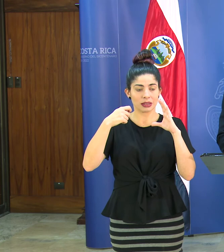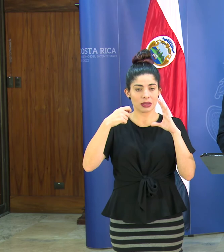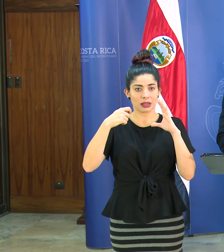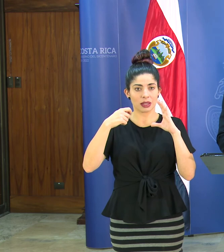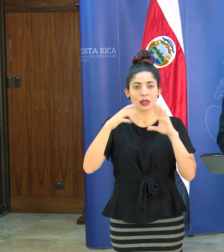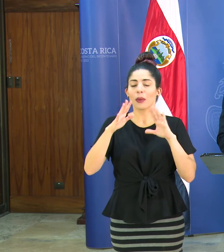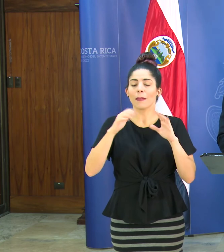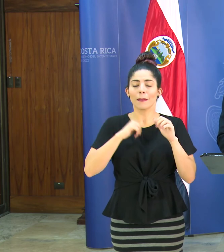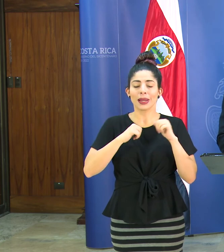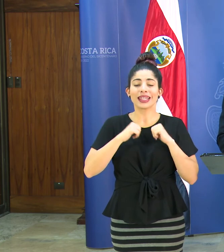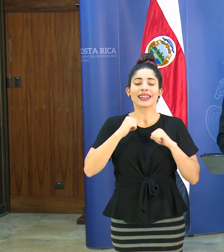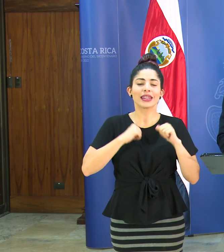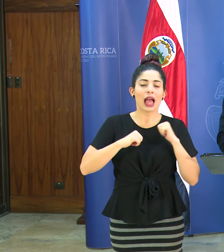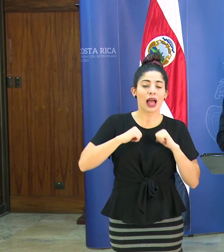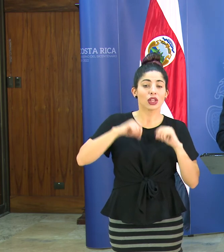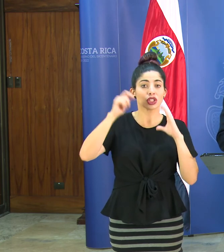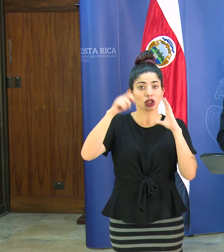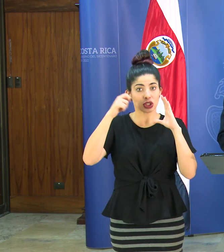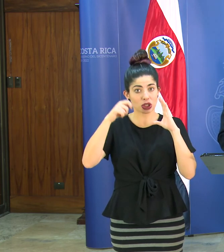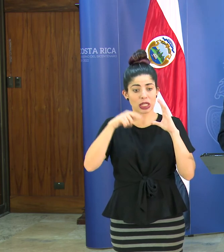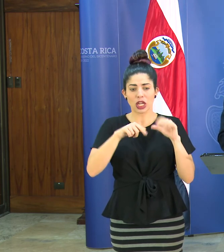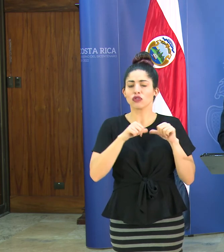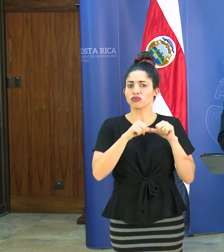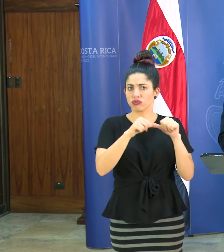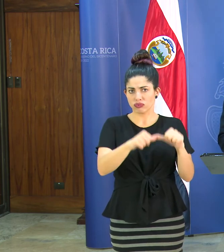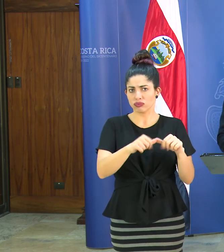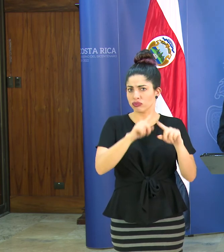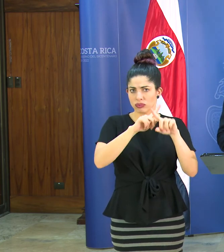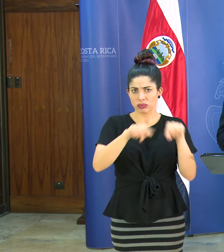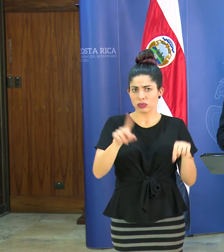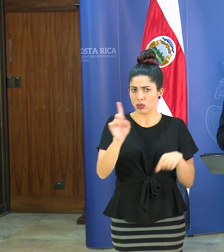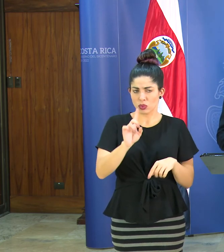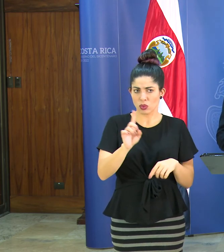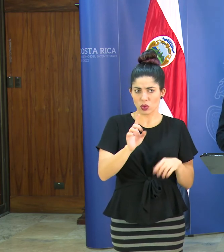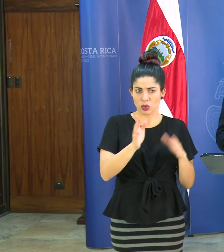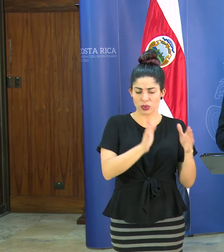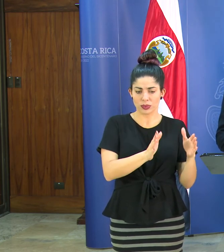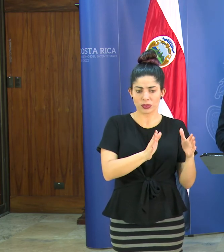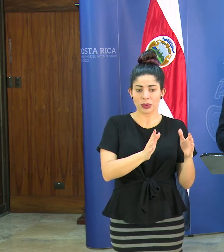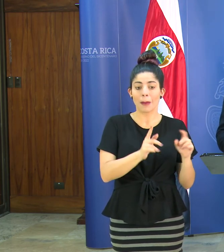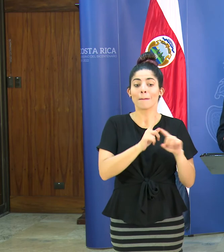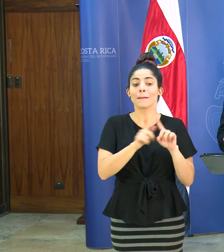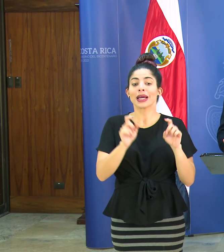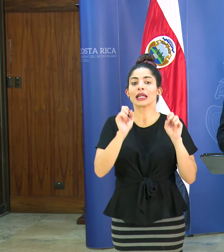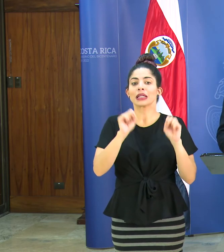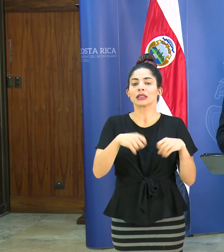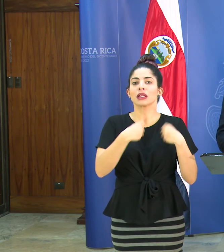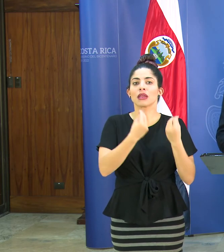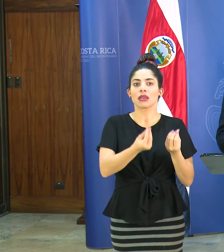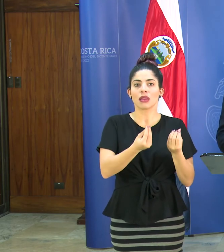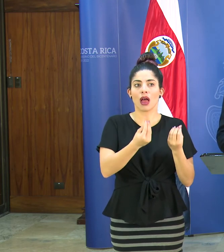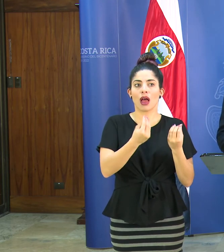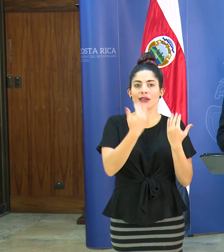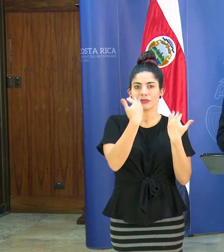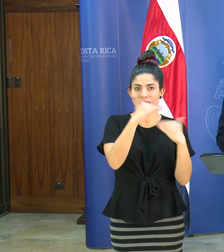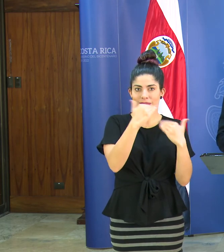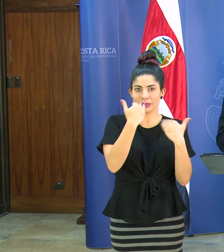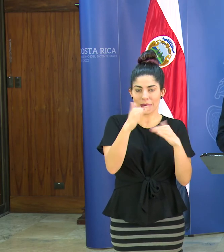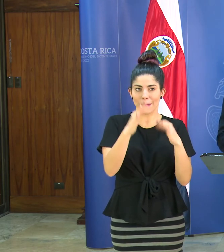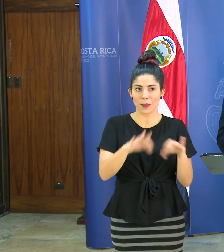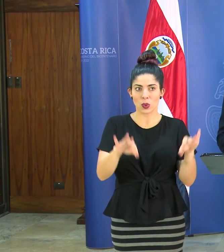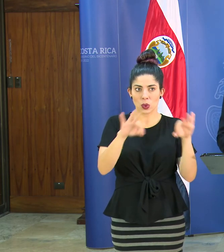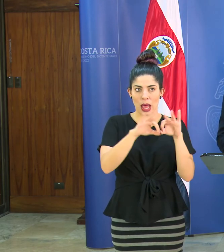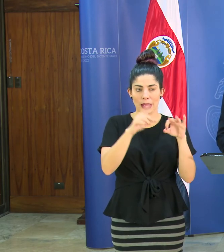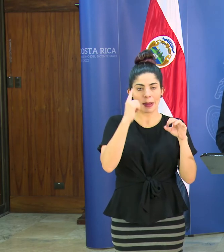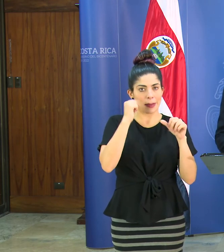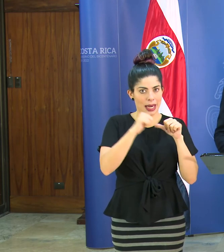más bien si las actividades de teatro de cines no se van a suspender pero si se van a poner restricciones importantes para que se sigan